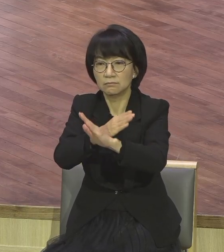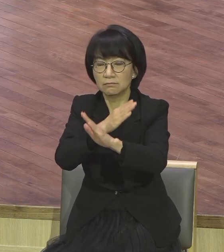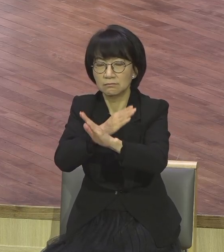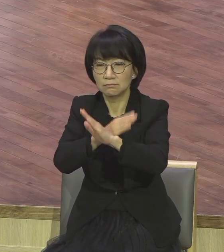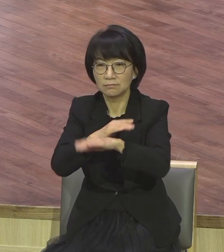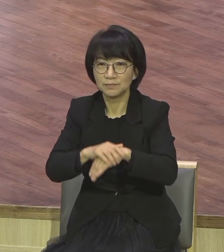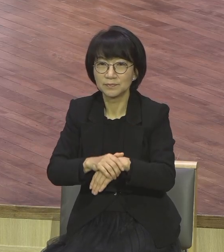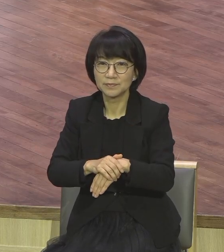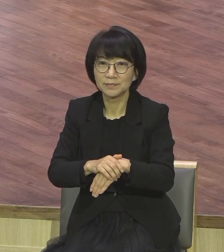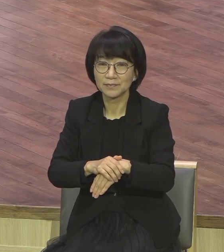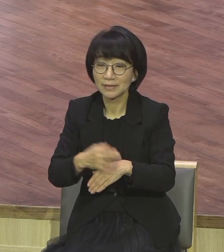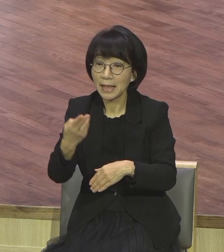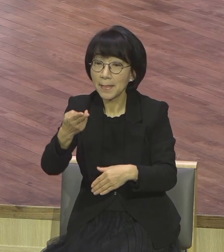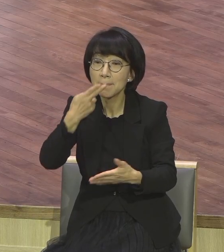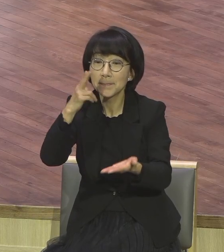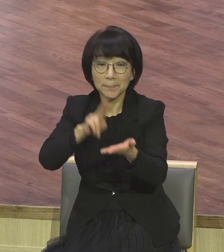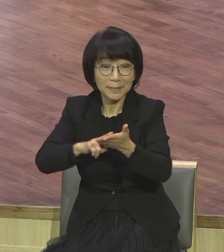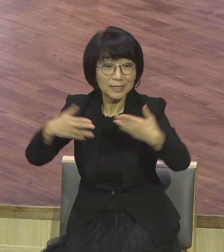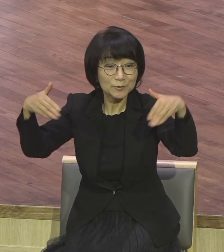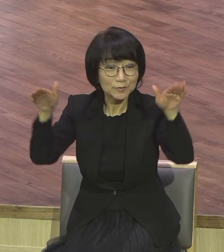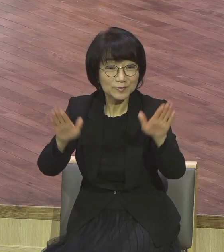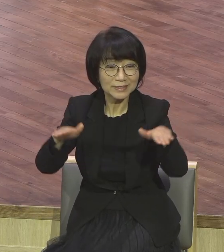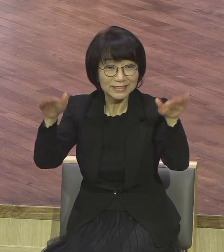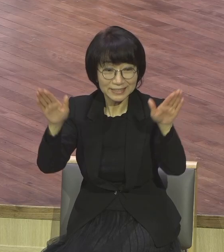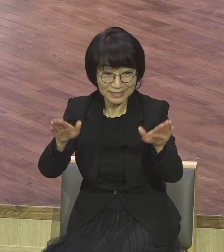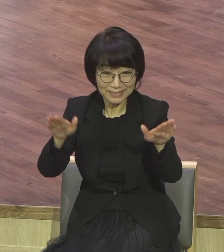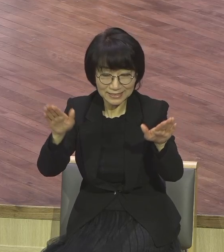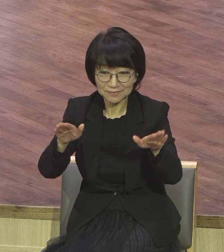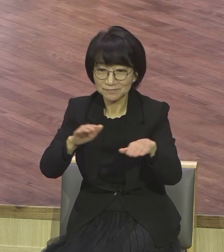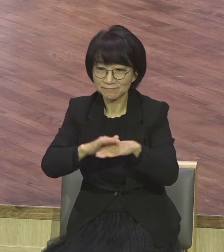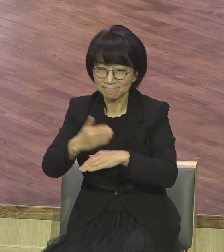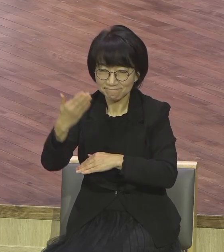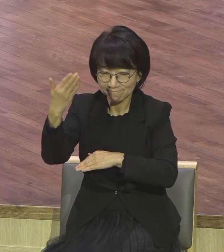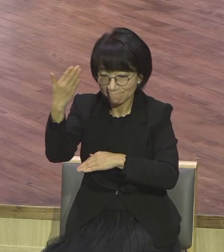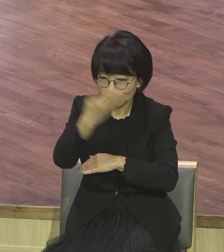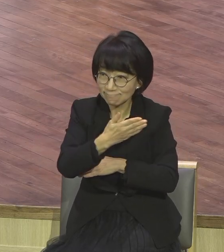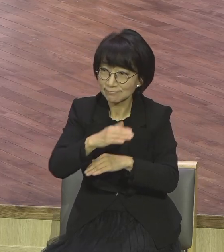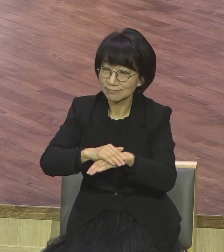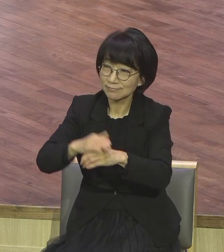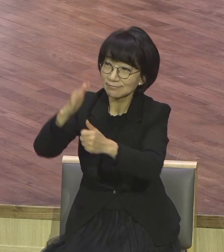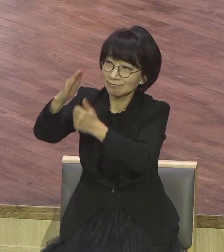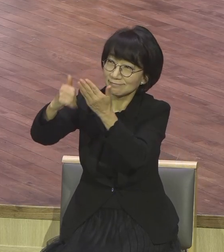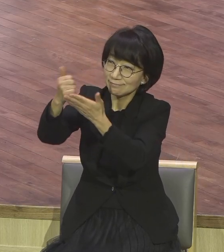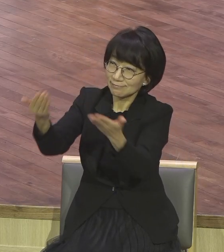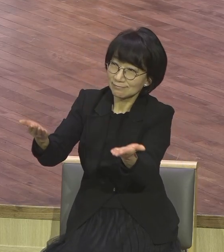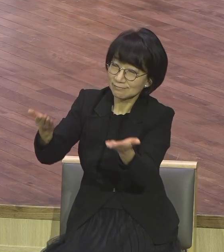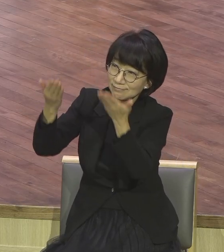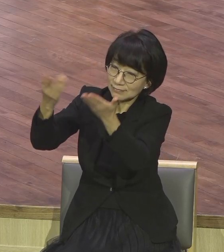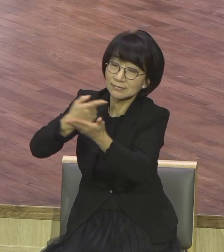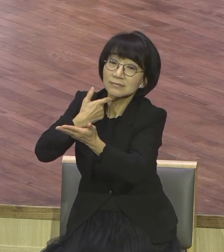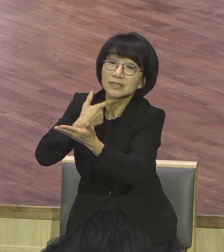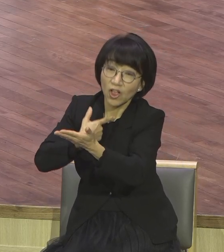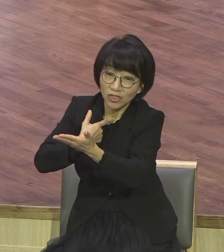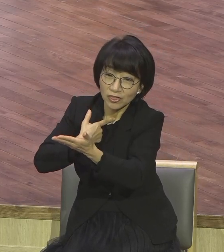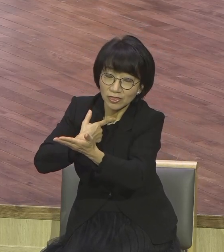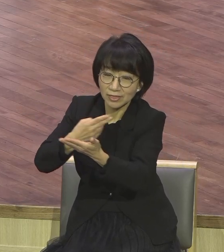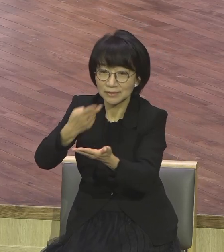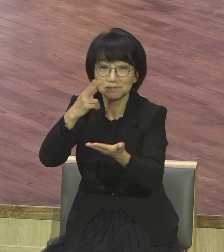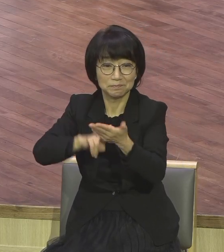동물이죠. 그래서 순결을 상징하고 재물로 사용하기도 했던 비둘기 이 말은요.